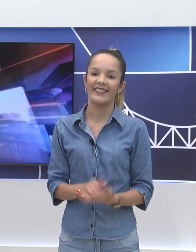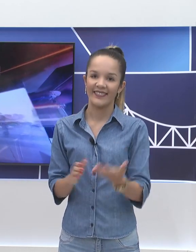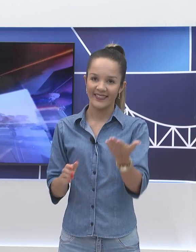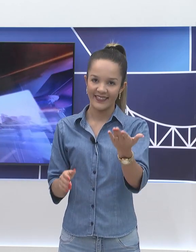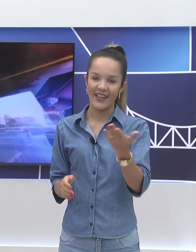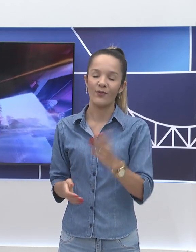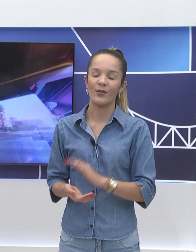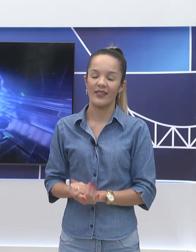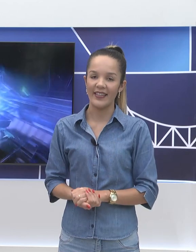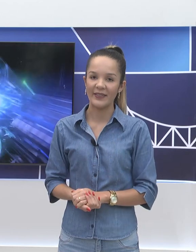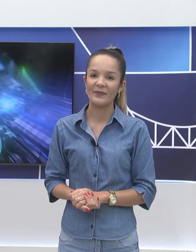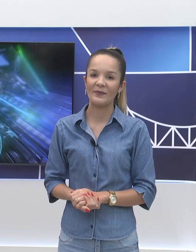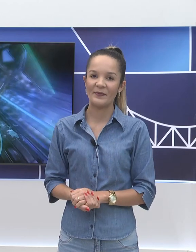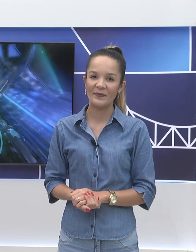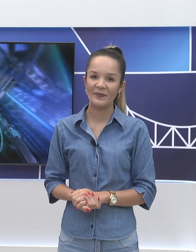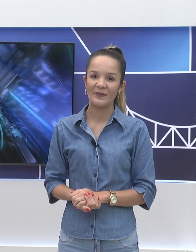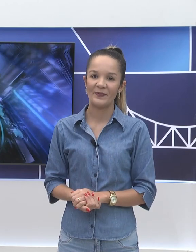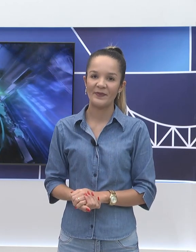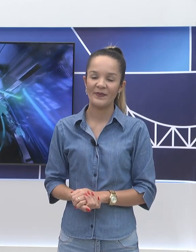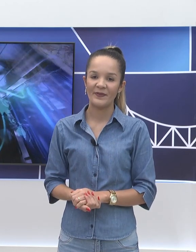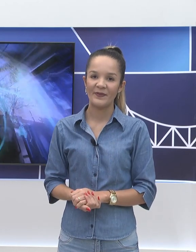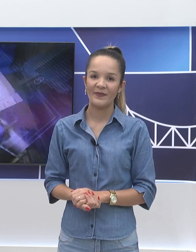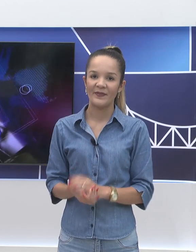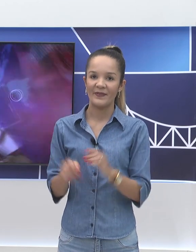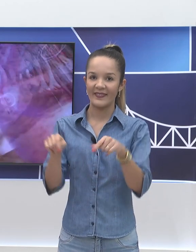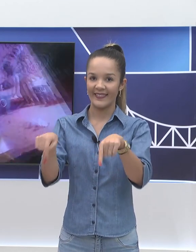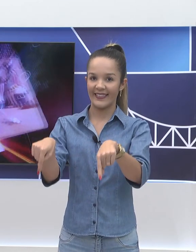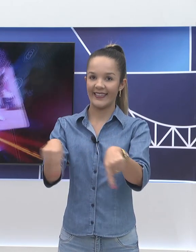é você. É você. Então, participe conosco.